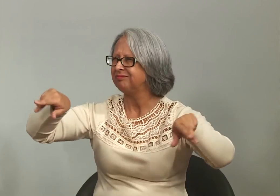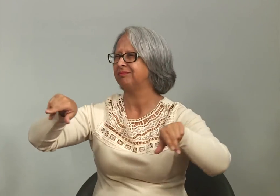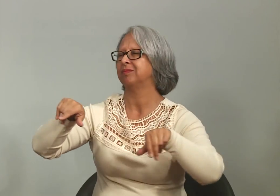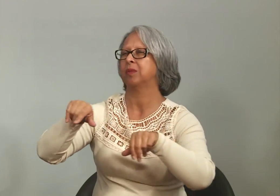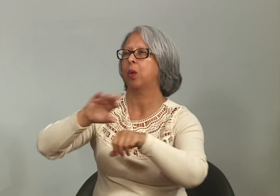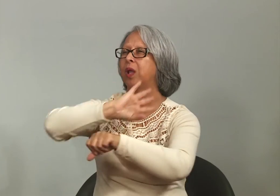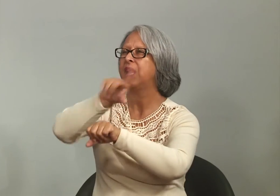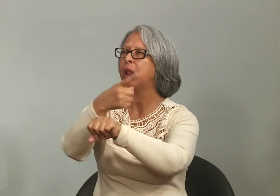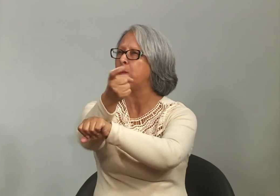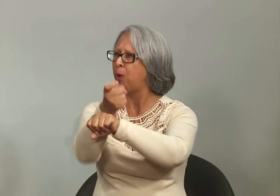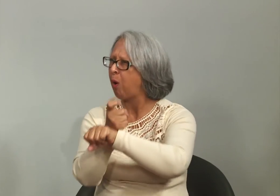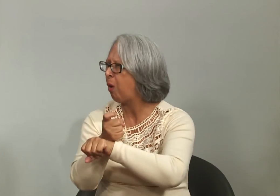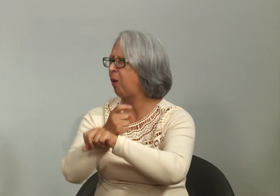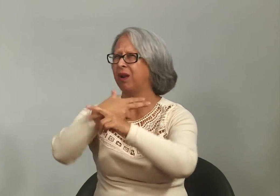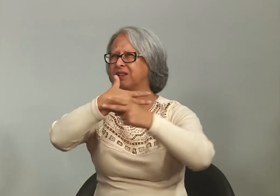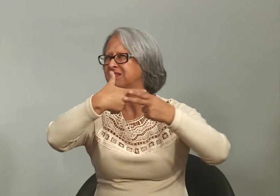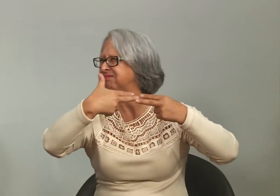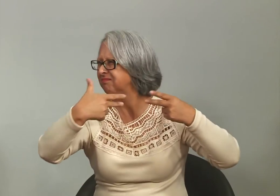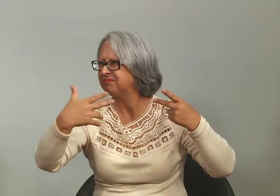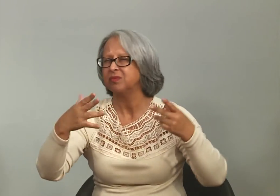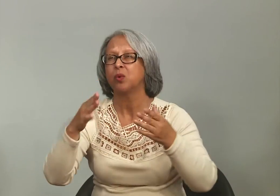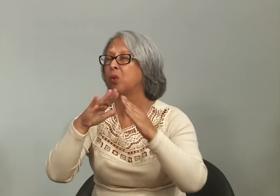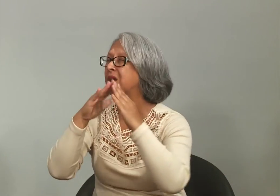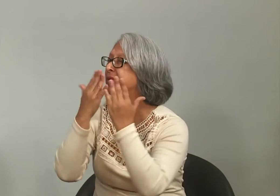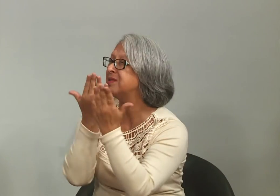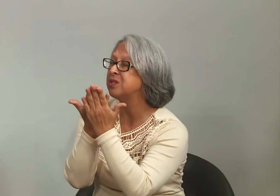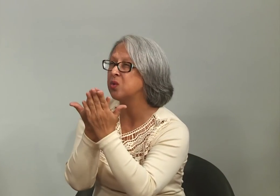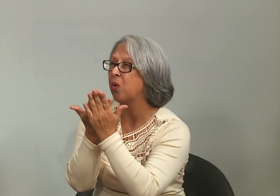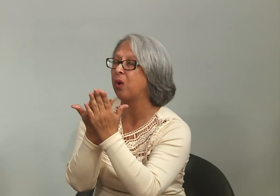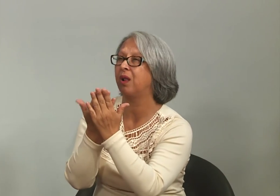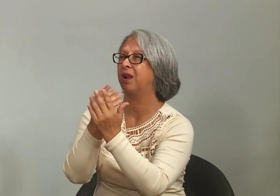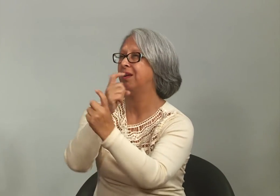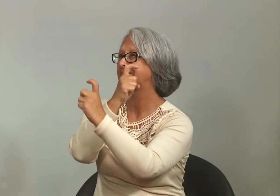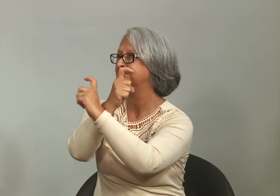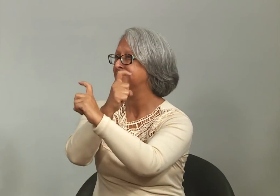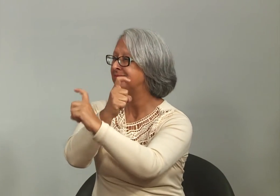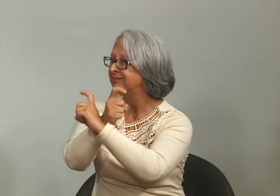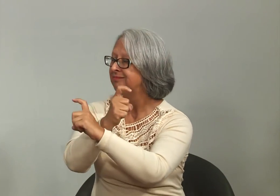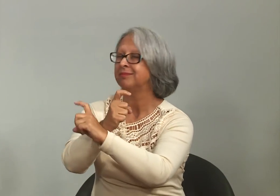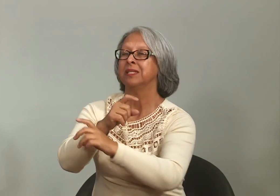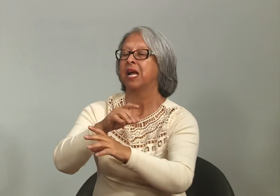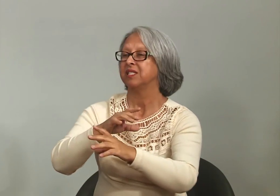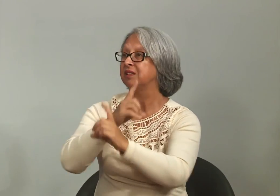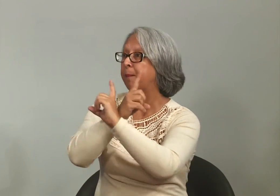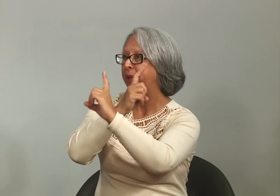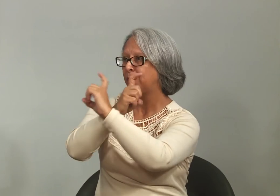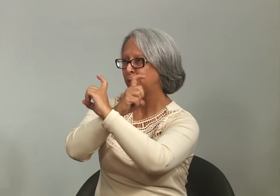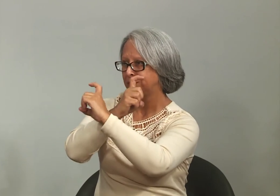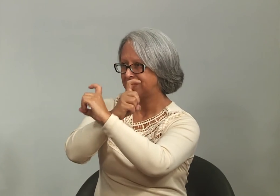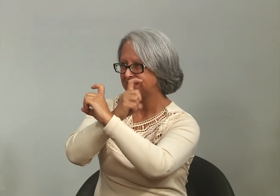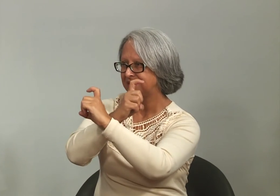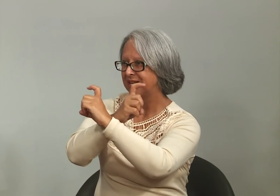qualquer ambiente escolar, quilombolas, qualquer escola, é necessário...